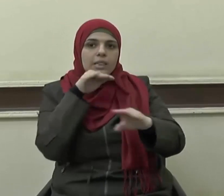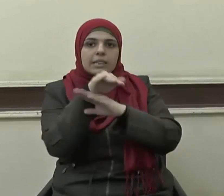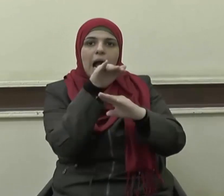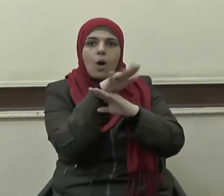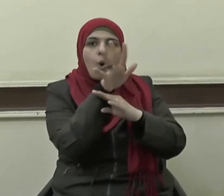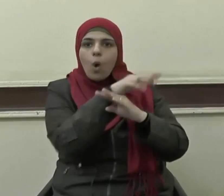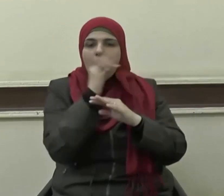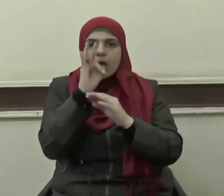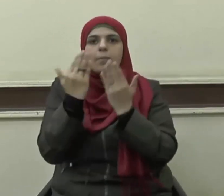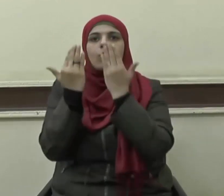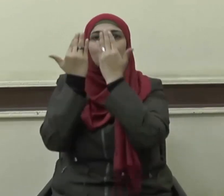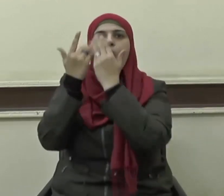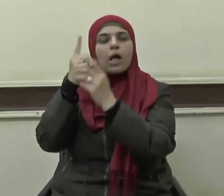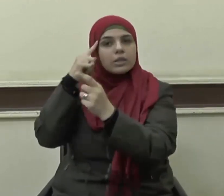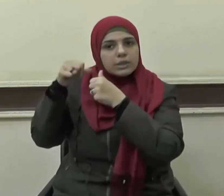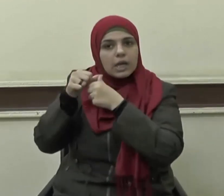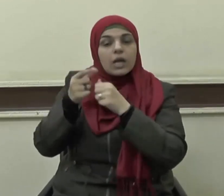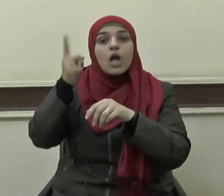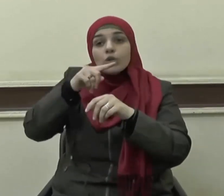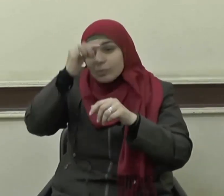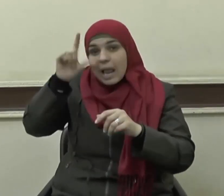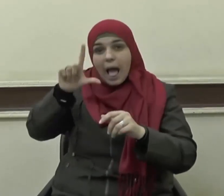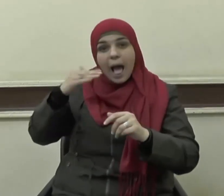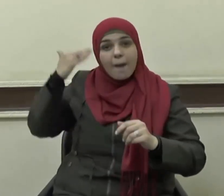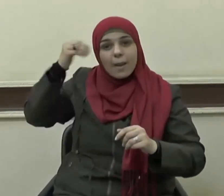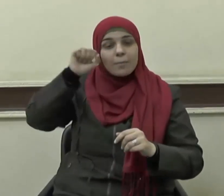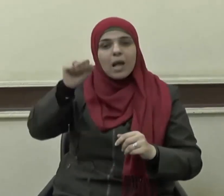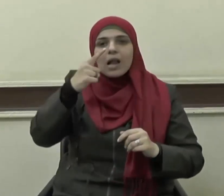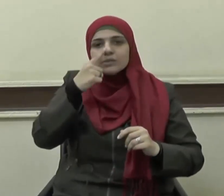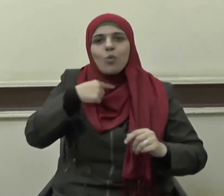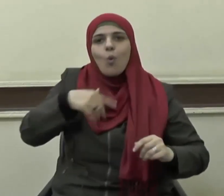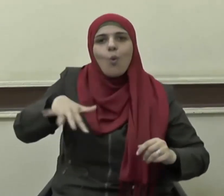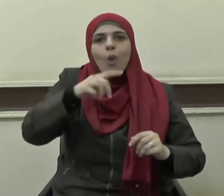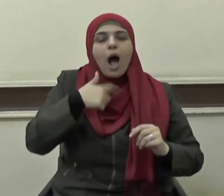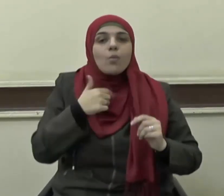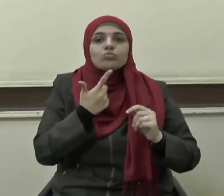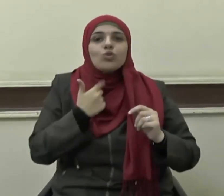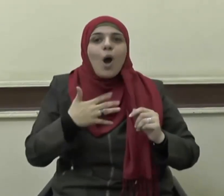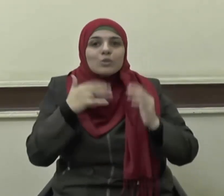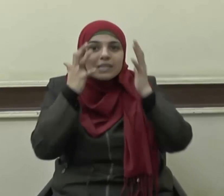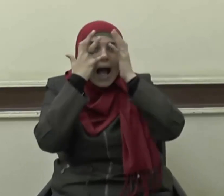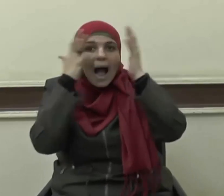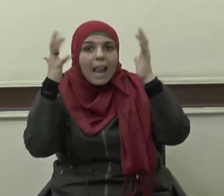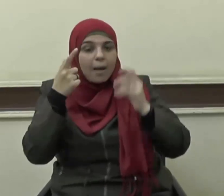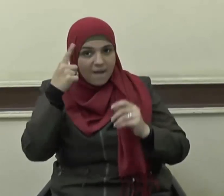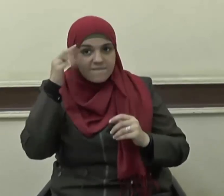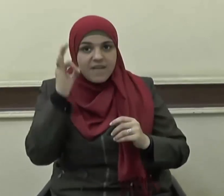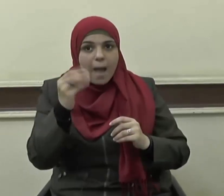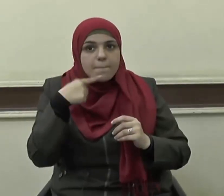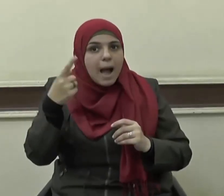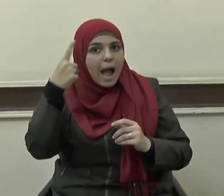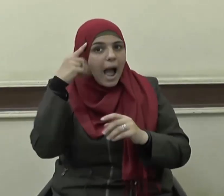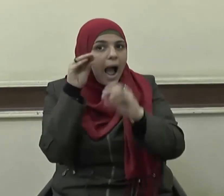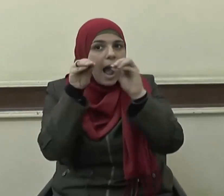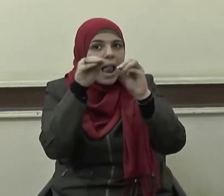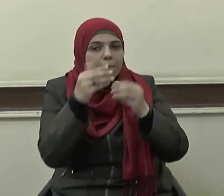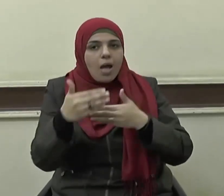رجال الغد المأمول إنا بحاجة إلى عالم يدري وعلم يقرر رجال الغد